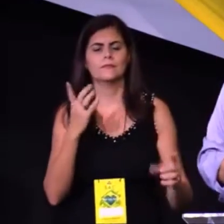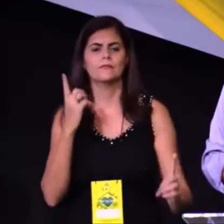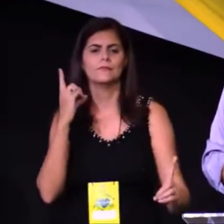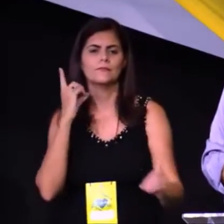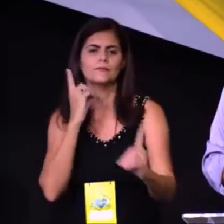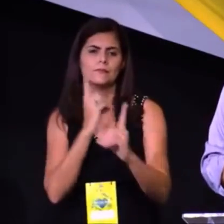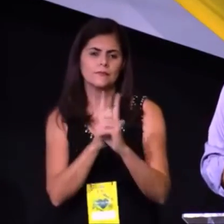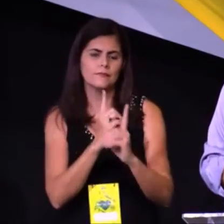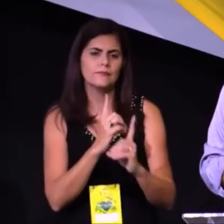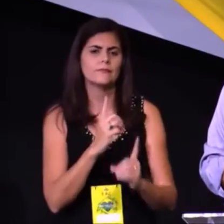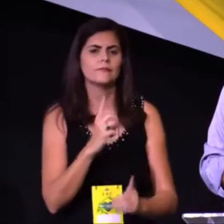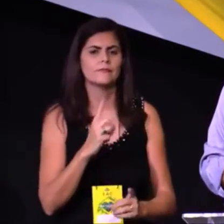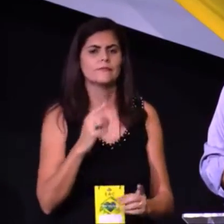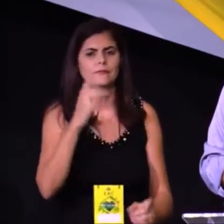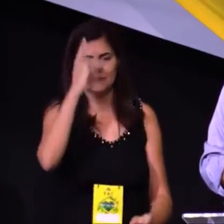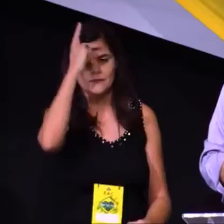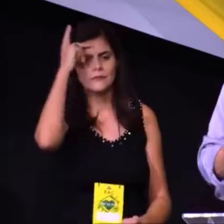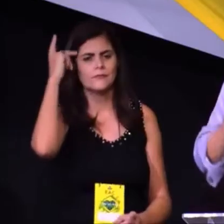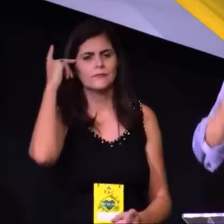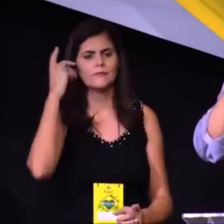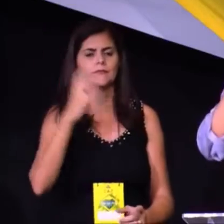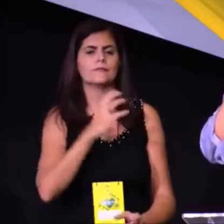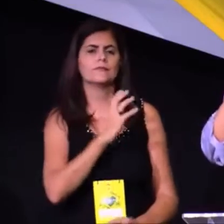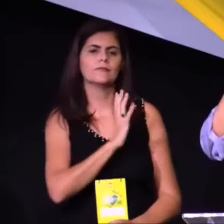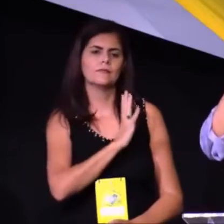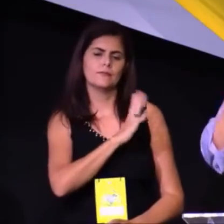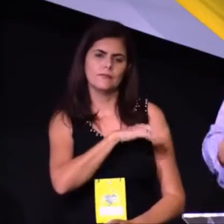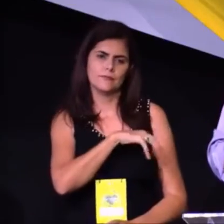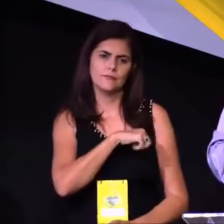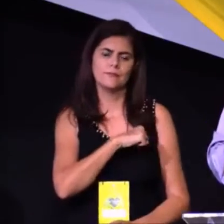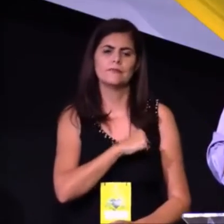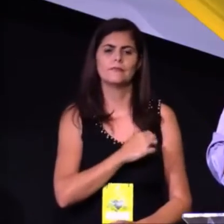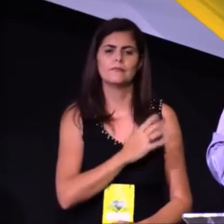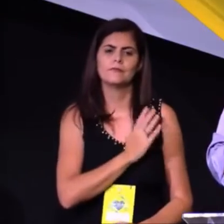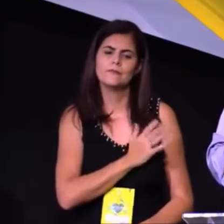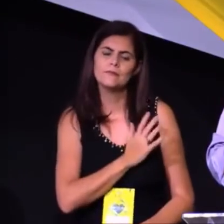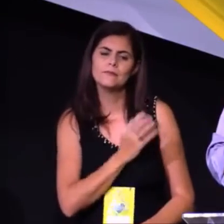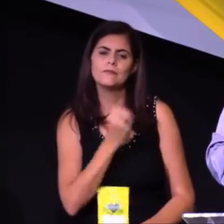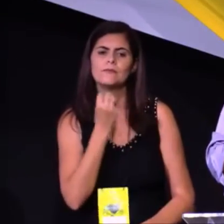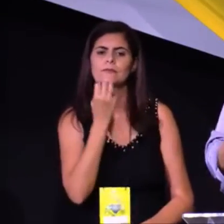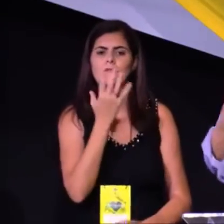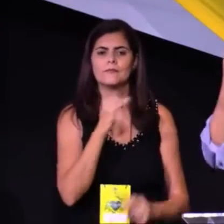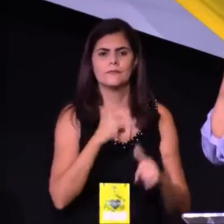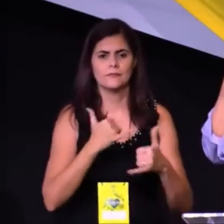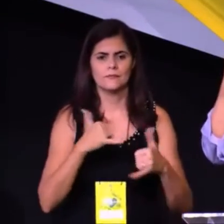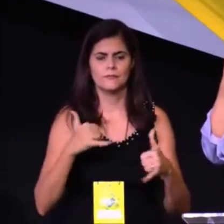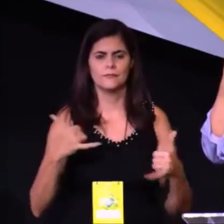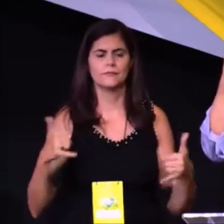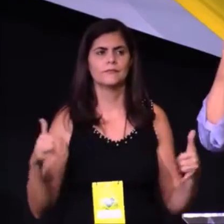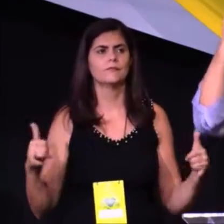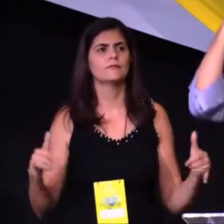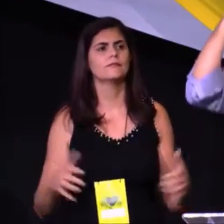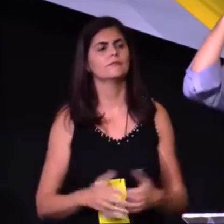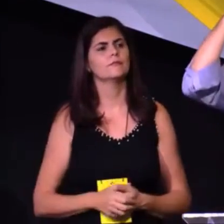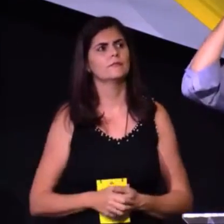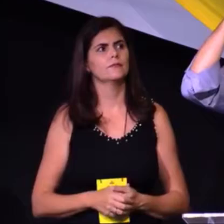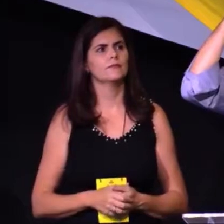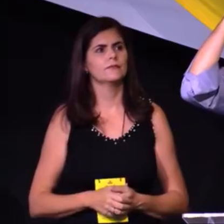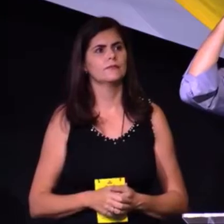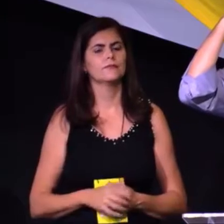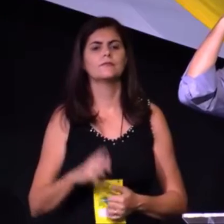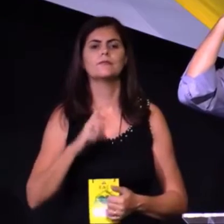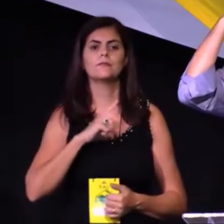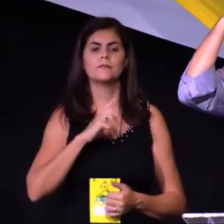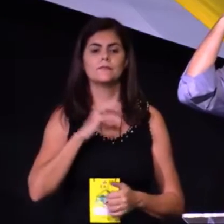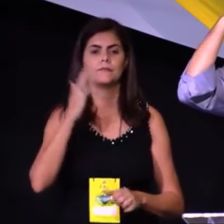Façamos a nossa parte, se fizermos por merecer o rótulo de fé